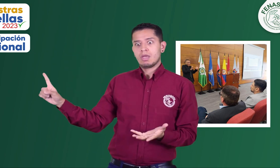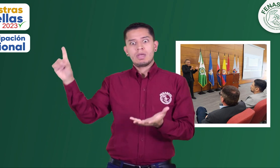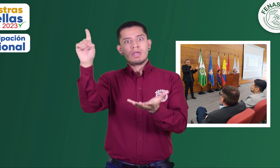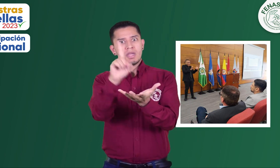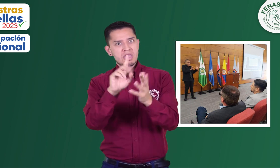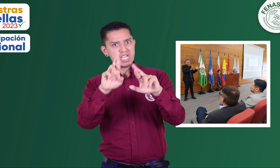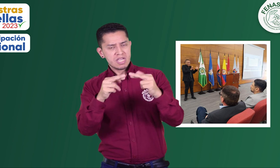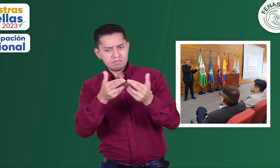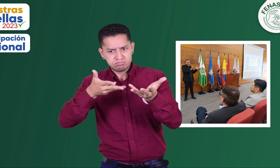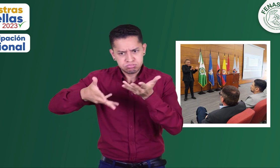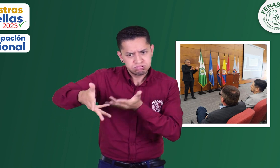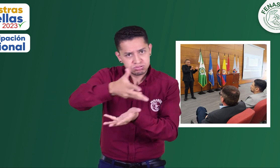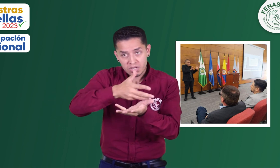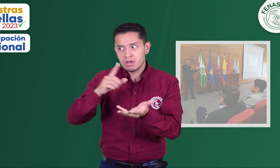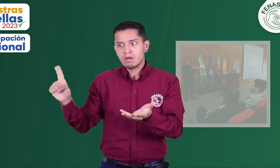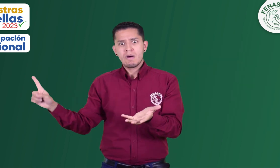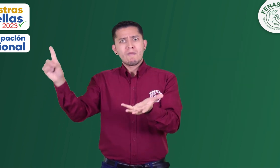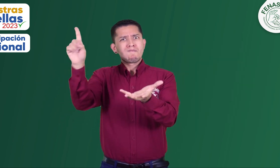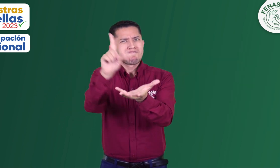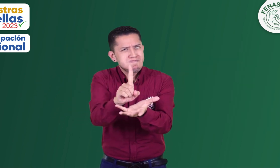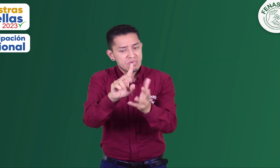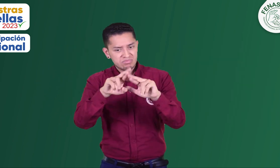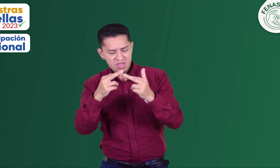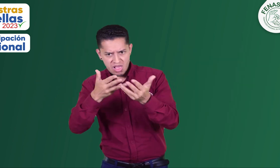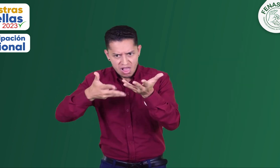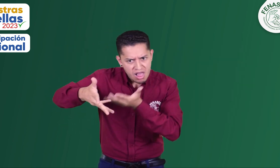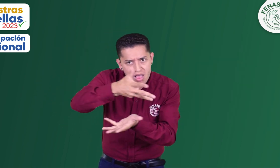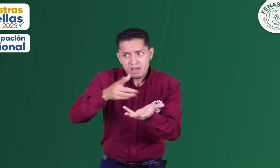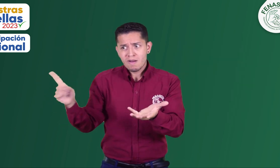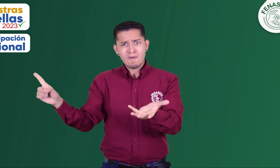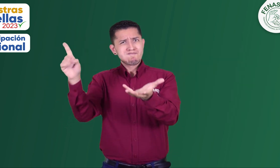en encuentros a los que han sido invitados por parte de este estamento.